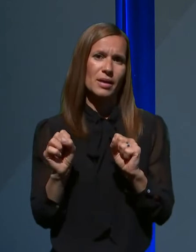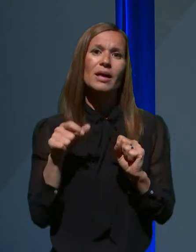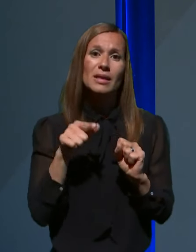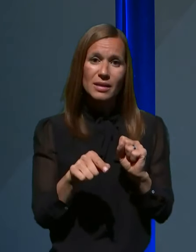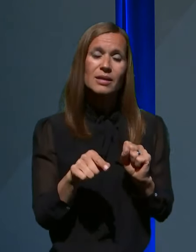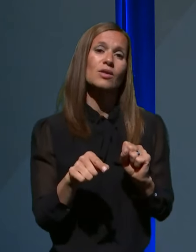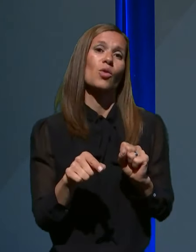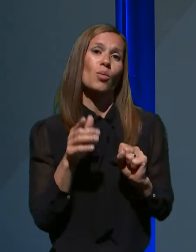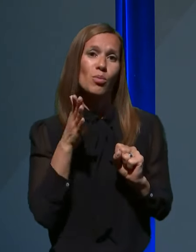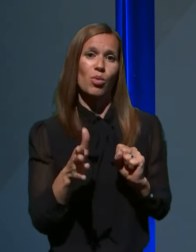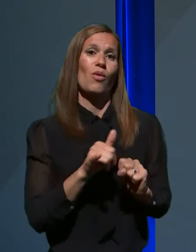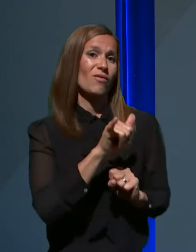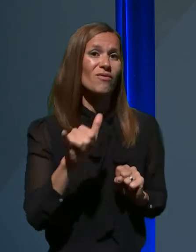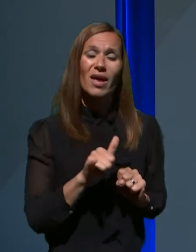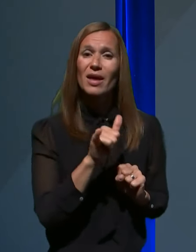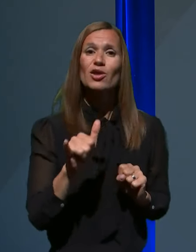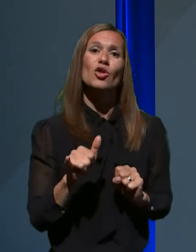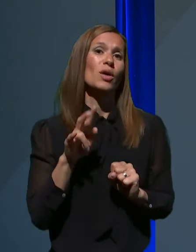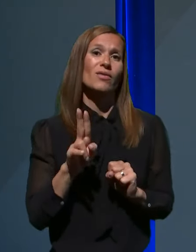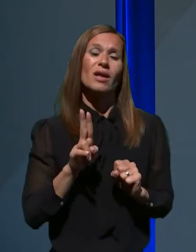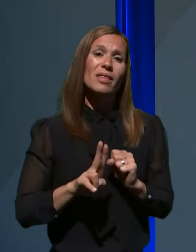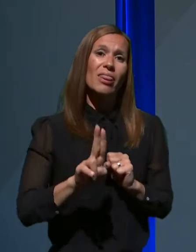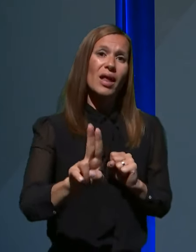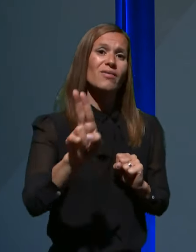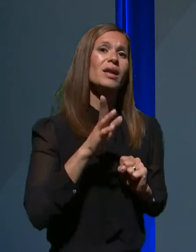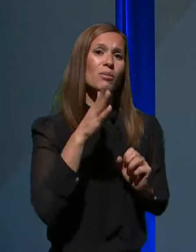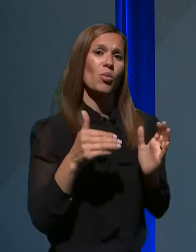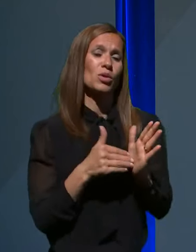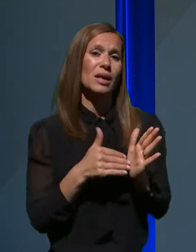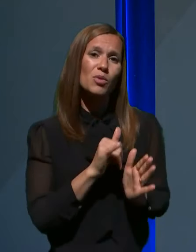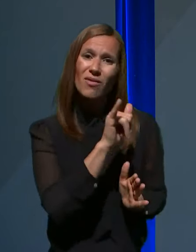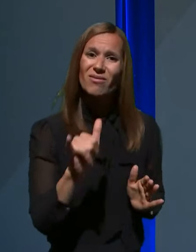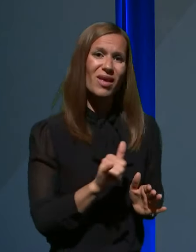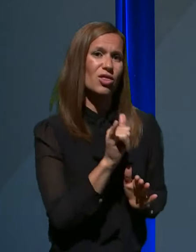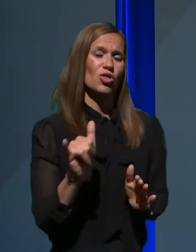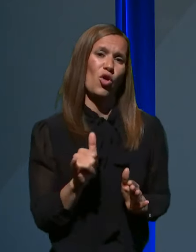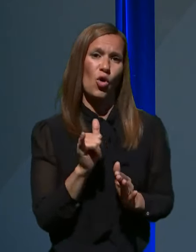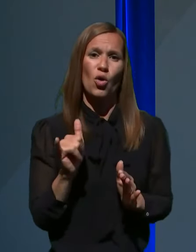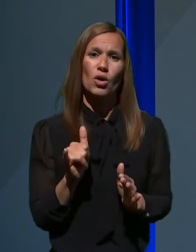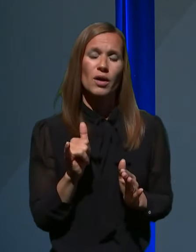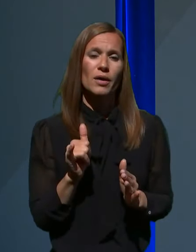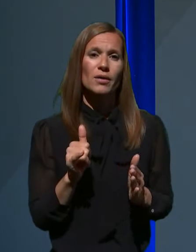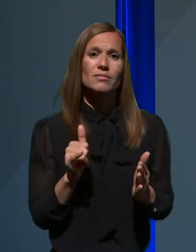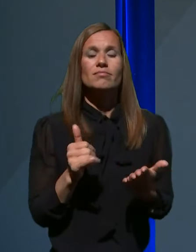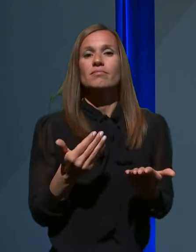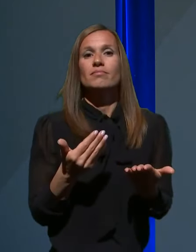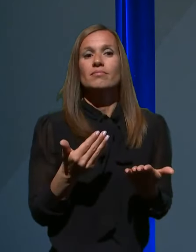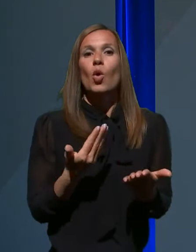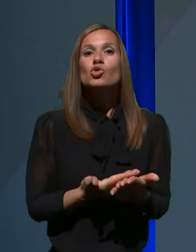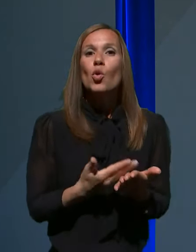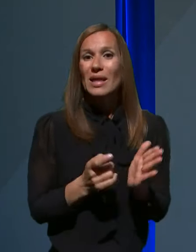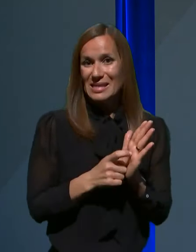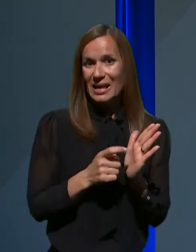vedno in v nadaljevanju potrebne te osnovne zahteve, ki smo jih